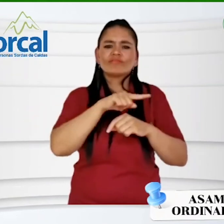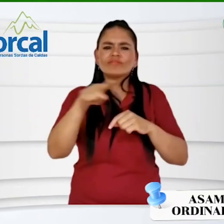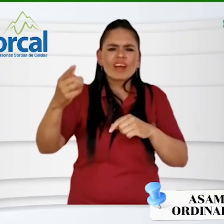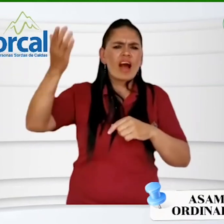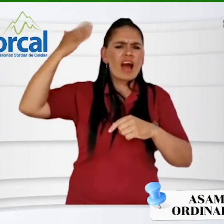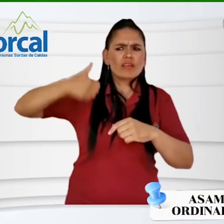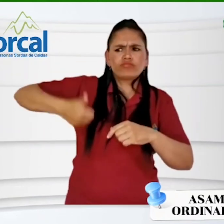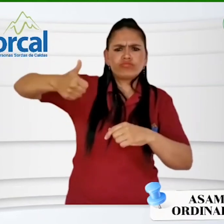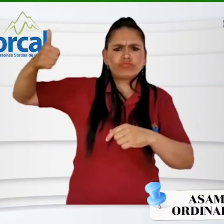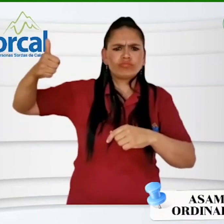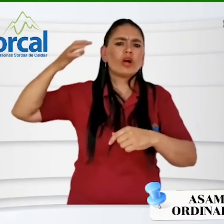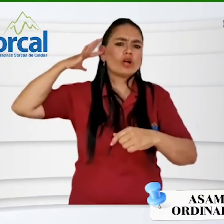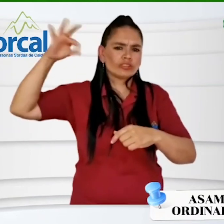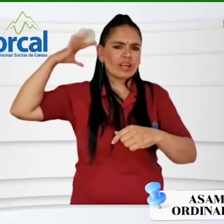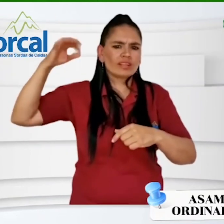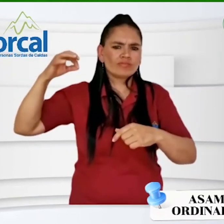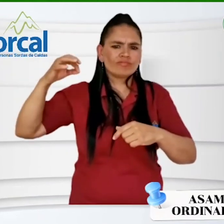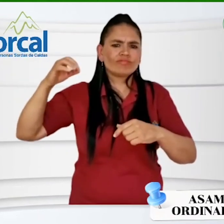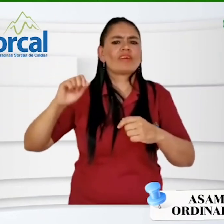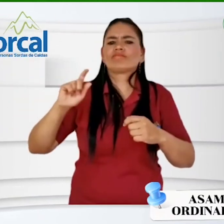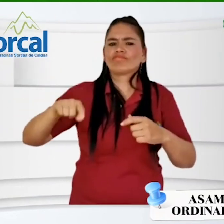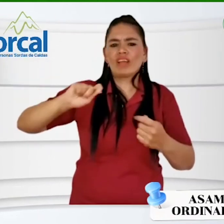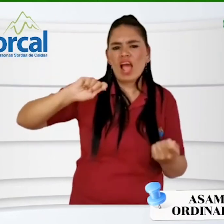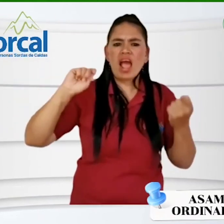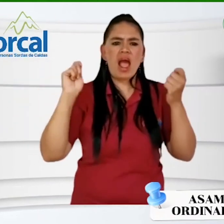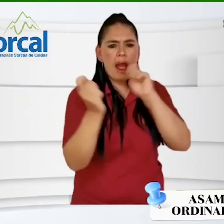pero se realizó el cambio quedando solo personas sordas en estos comités.